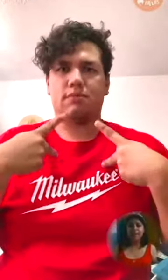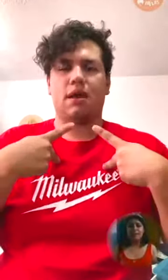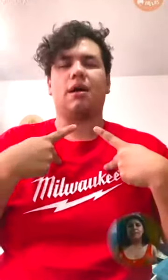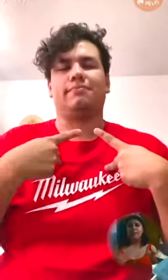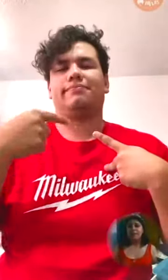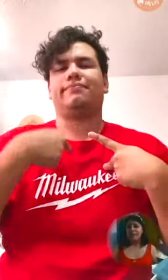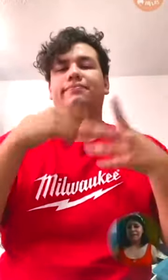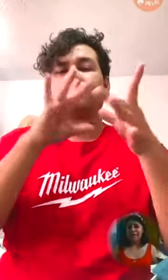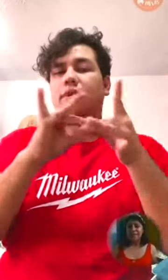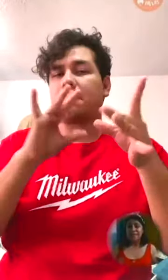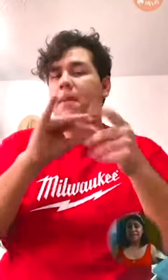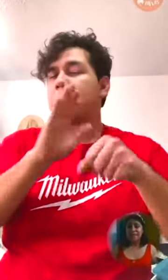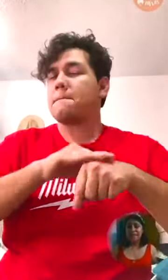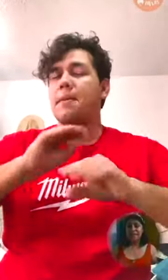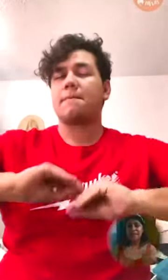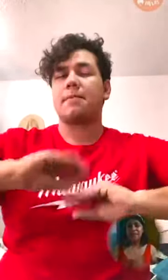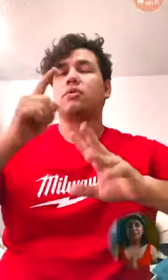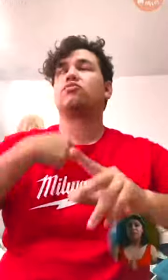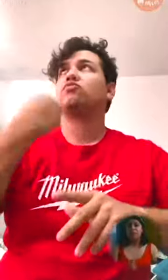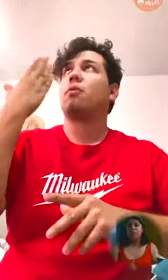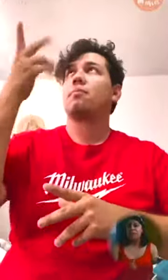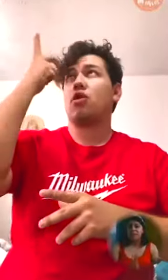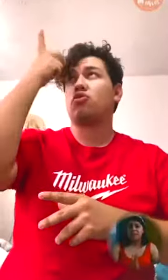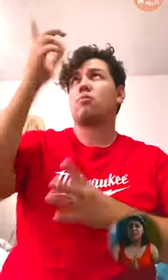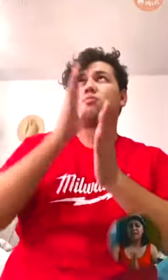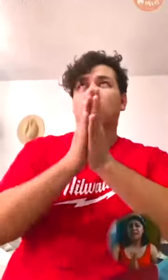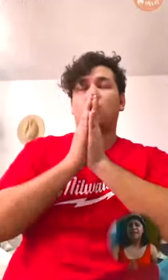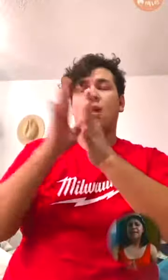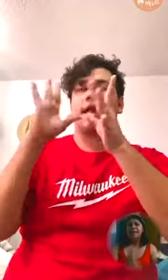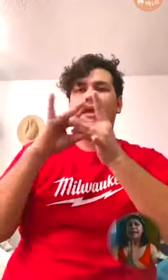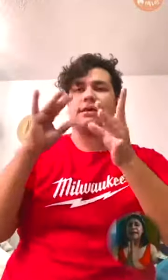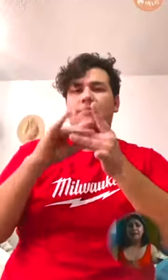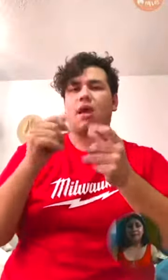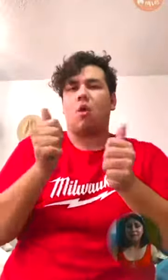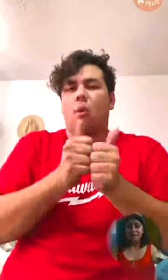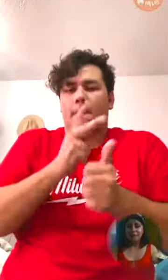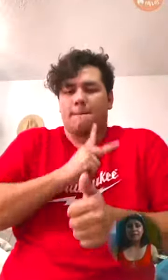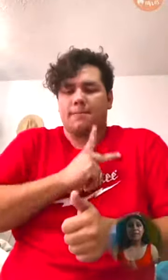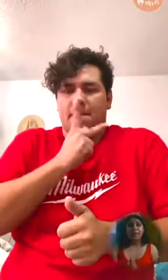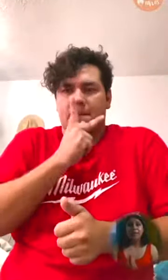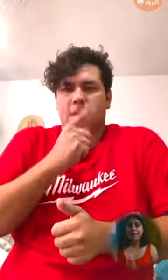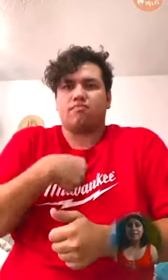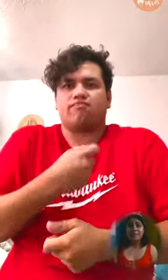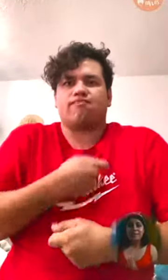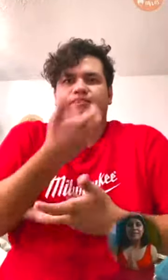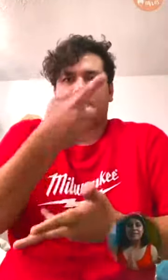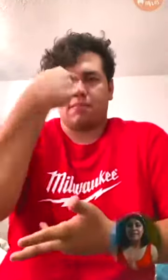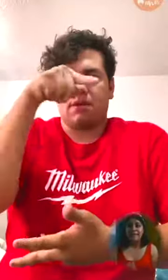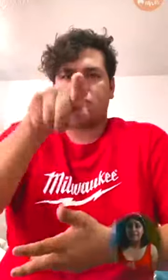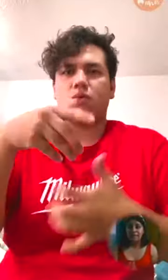te voy a explicar más a detalle y oro al Señor porque sea Él hablándote para que logres entenderlo.